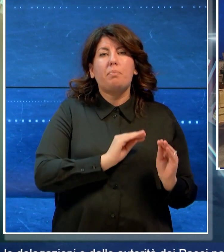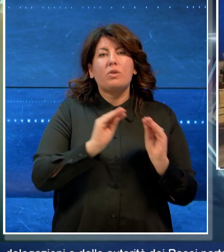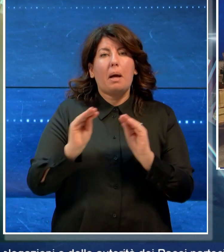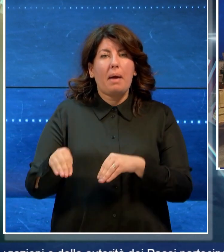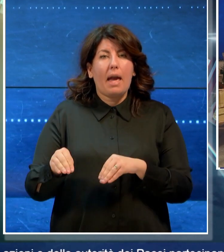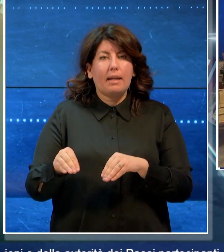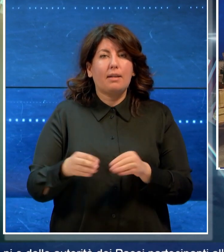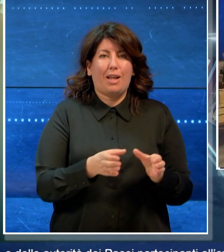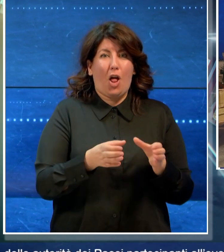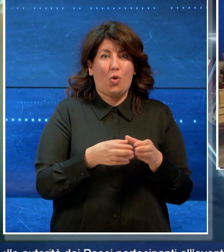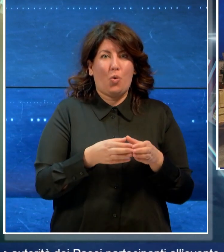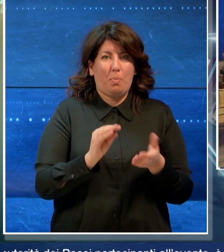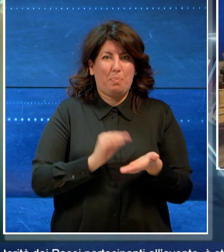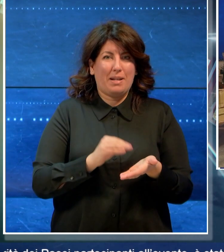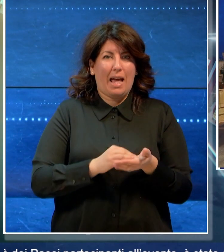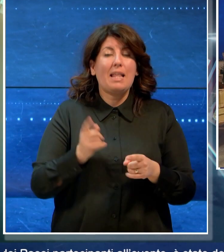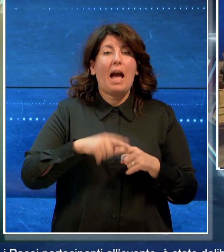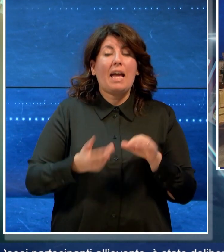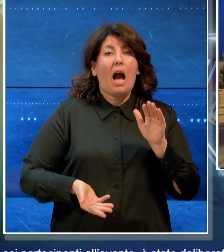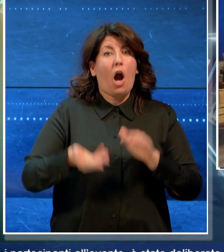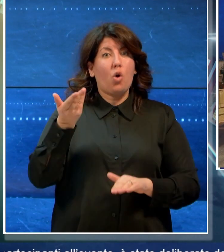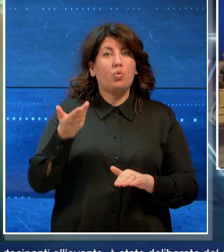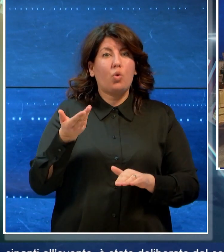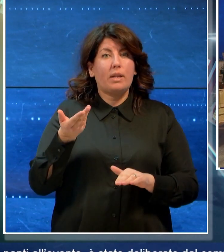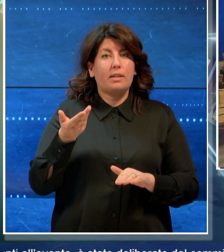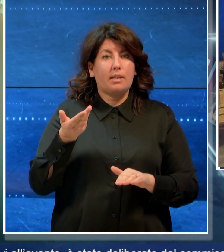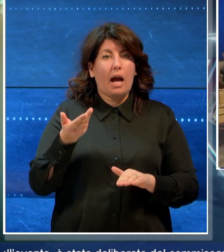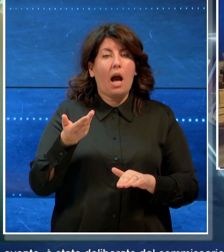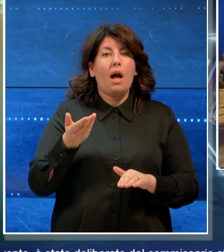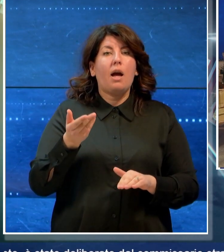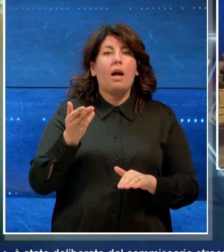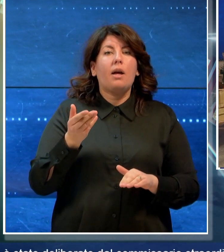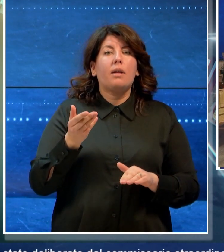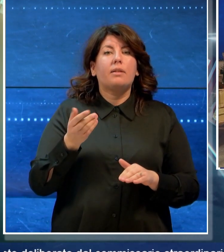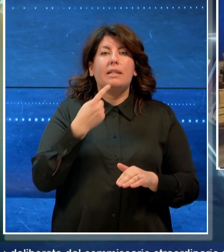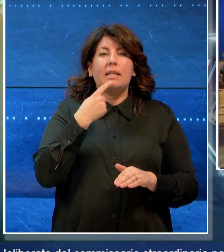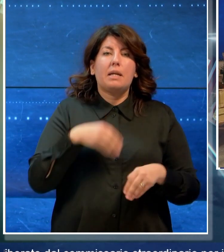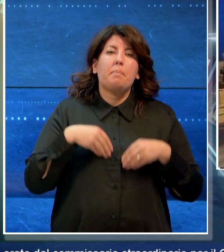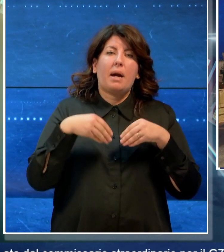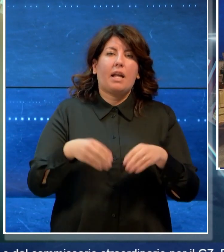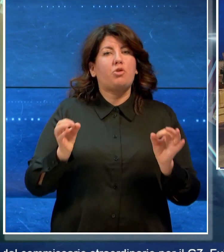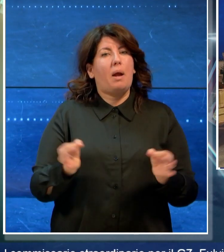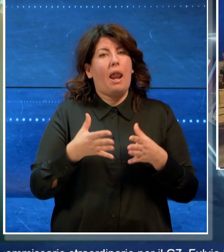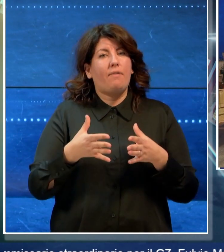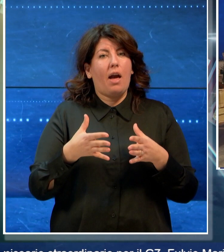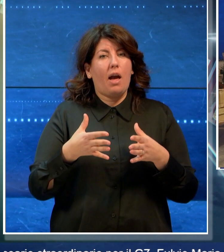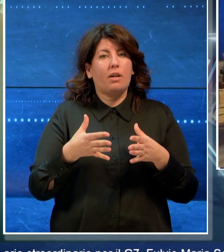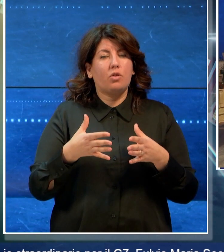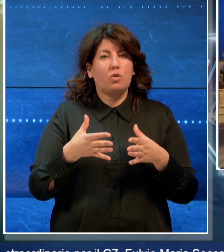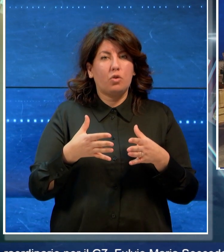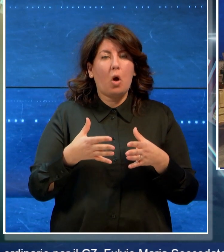delegazioni e delle autorità dei Paesi partecipanti all'evento è stato